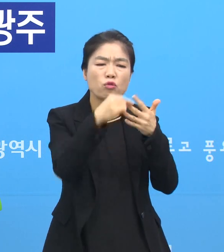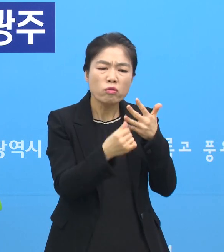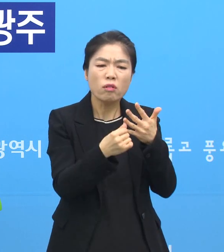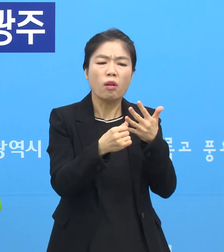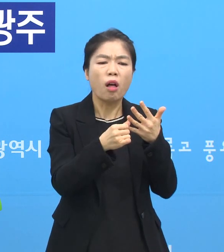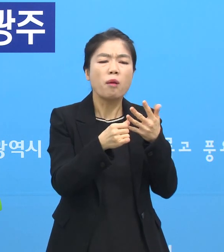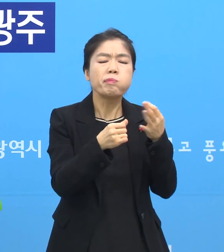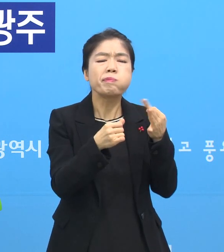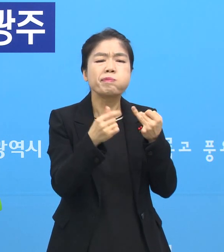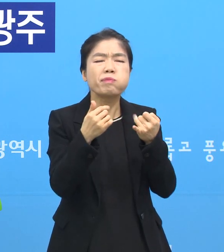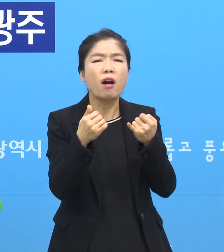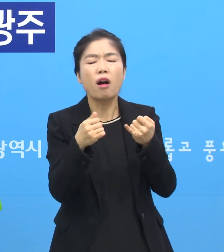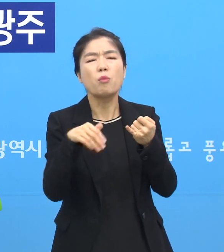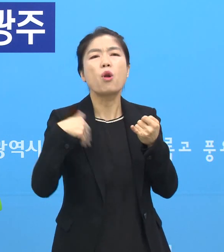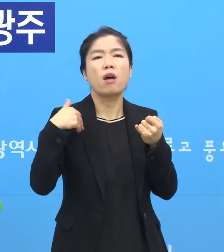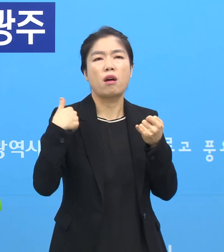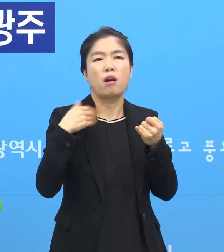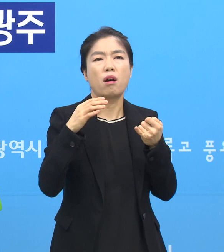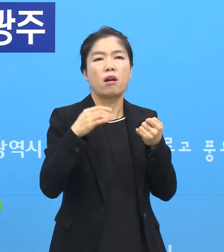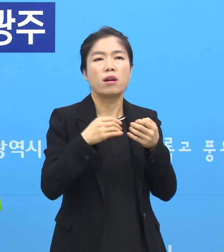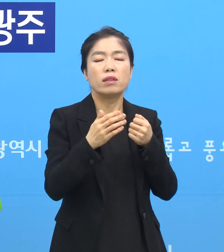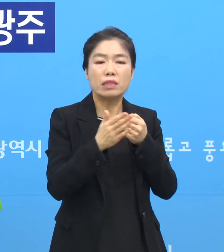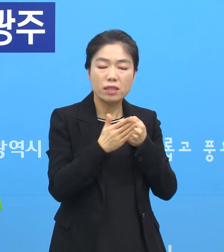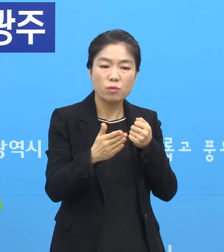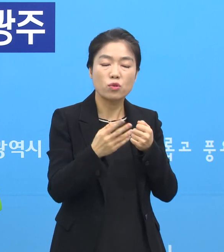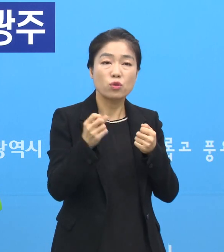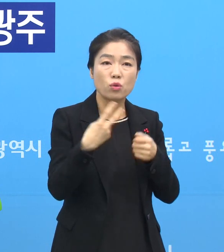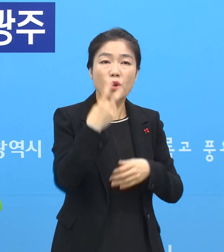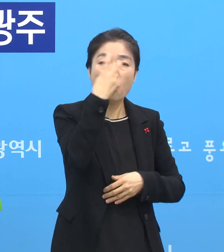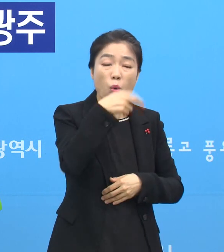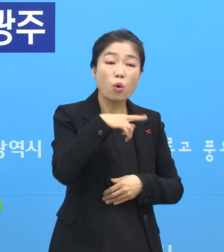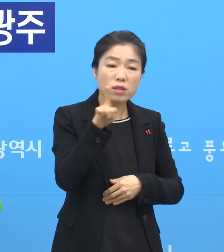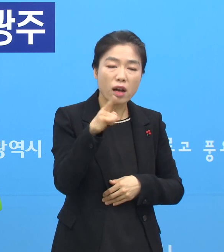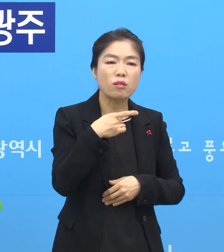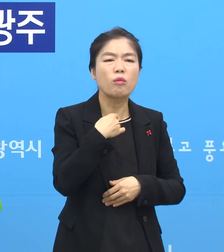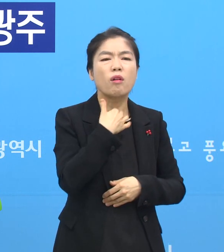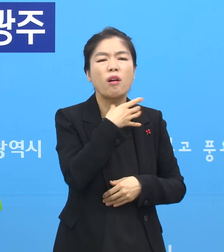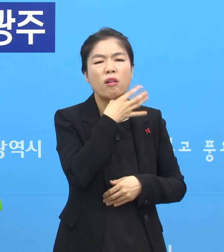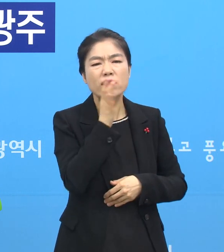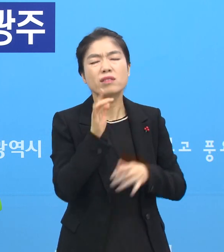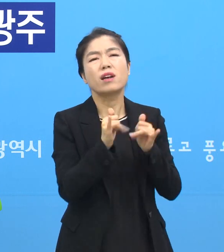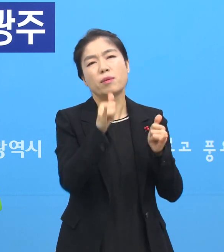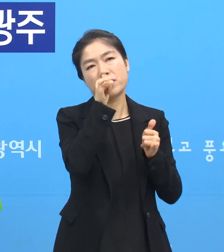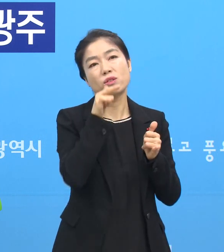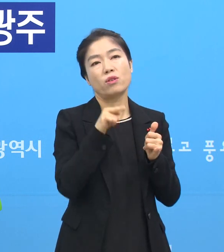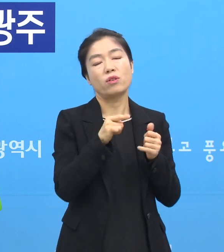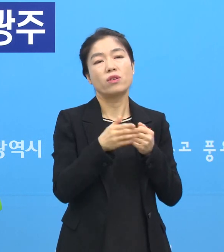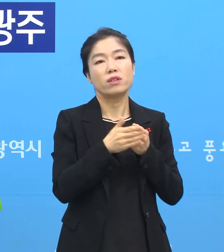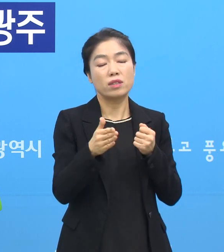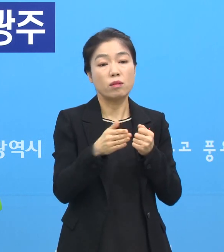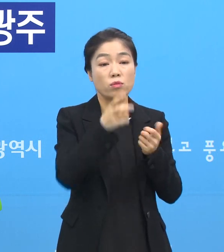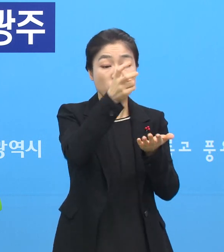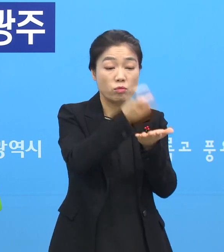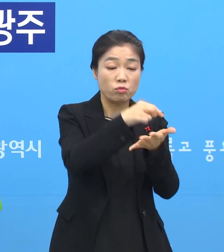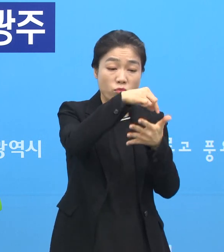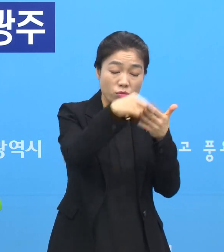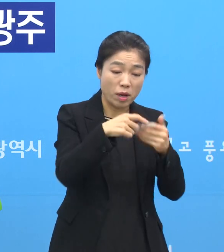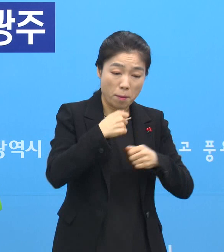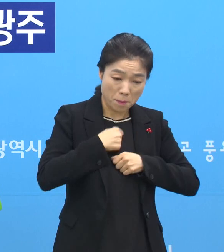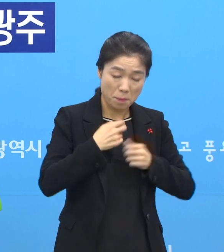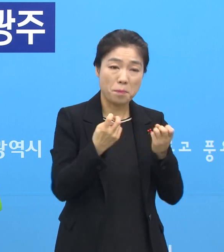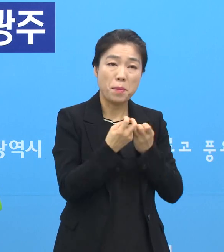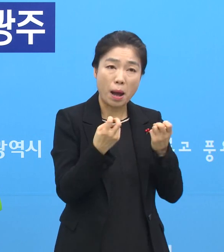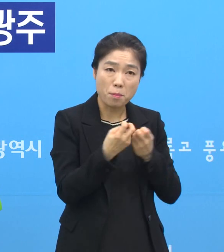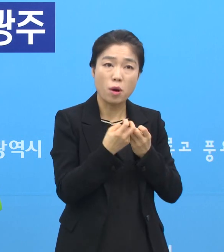지키십니다. 그리고 또 요양보호사도 일부는 또 연세가 있으신 분들이 있기 때문에 그 수칙 지키는 법 그다음에